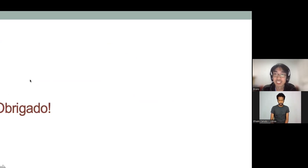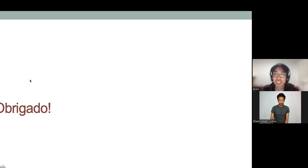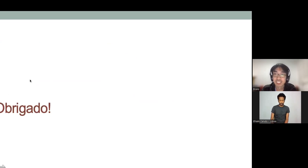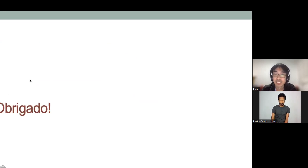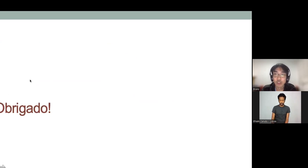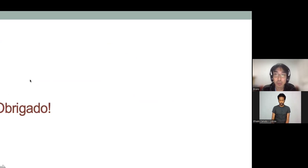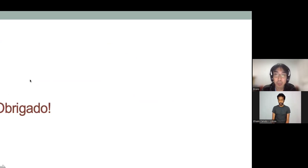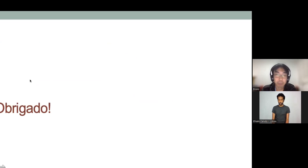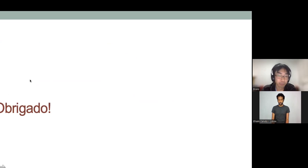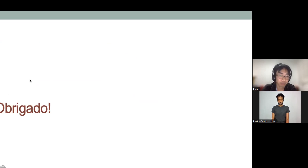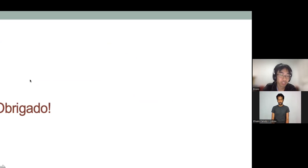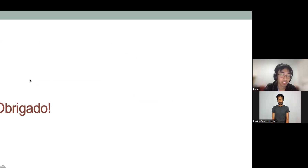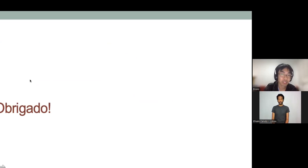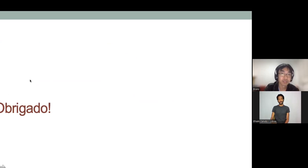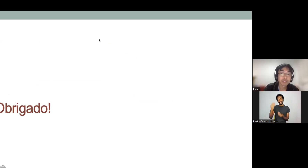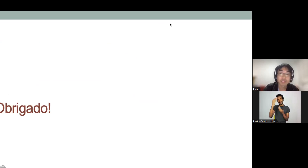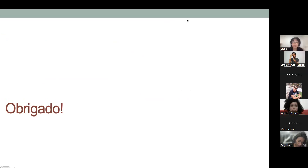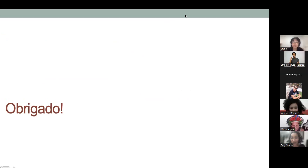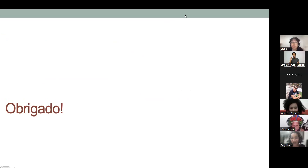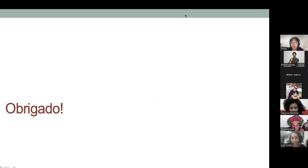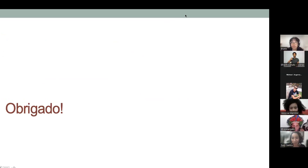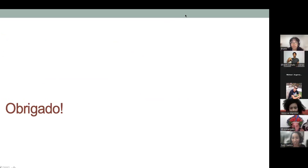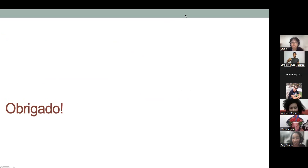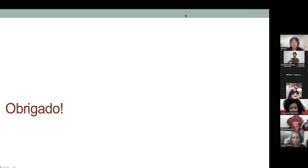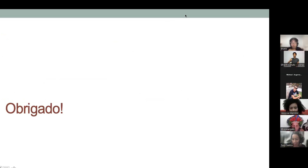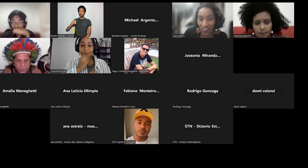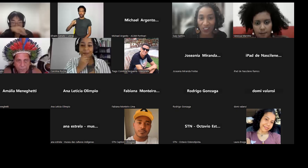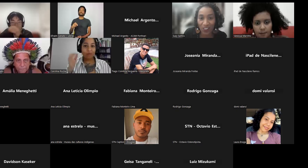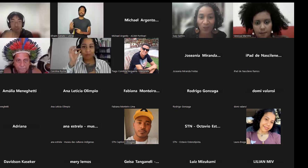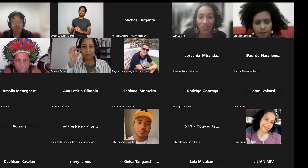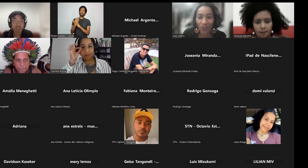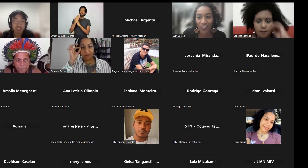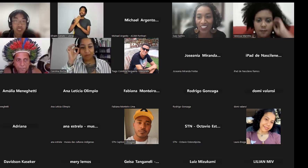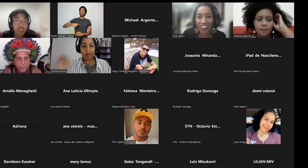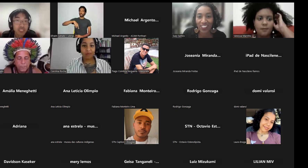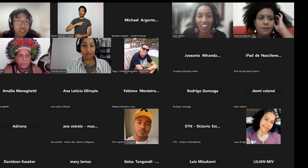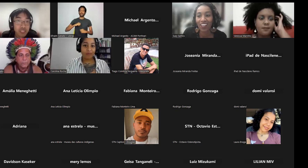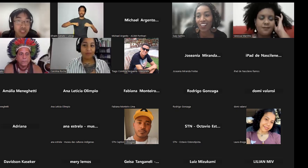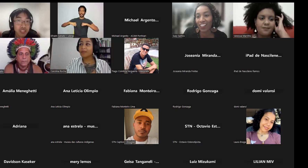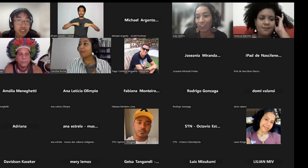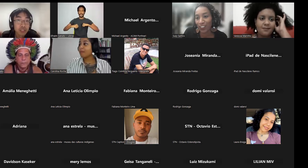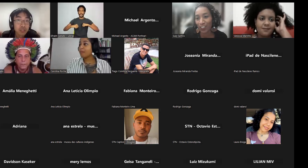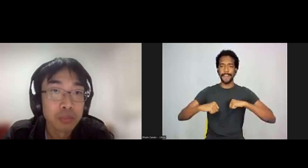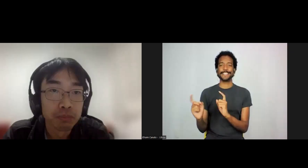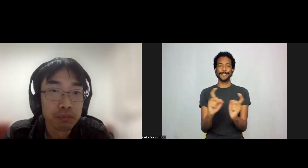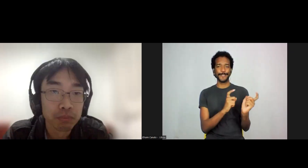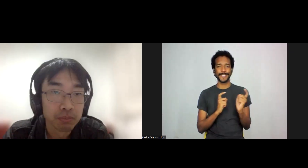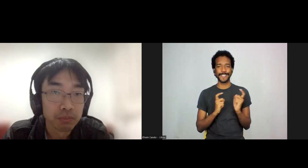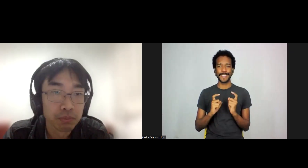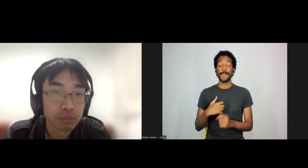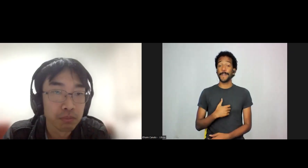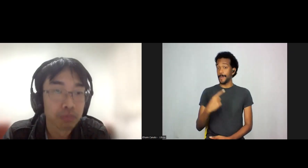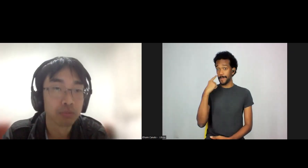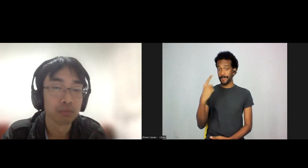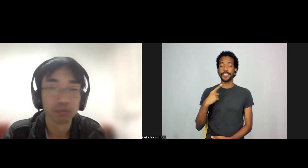Obrigada, Bruno, contribuí aí para o nosso debate, para as nossas discussões. Eu vi que já tem algumas